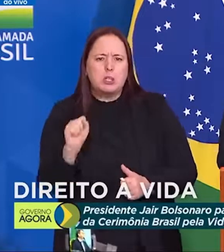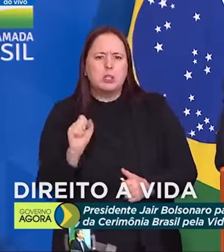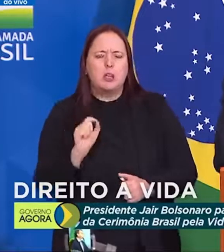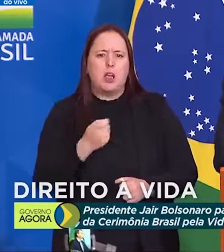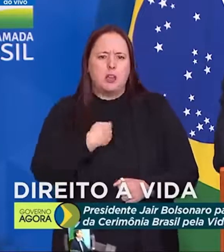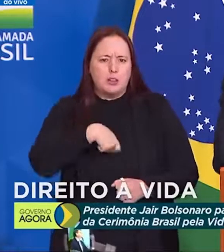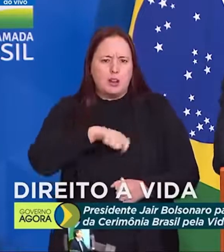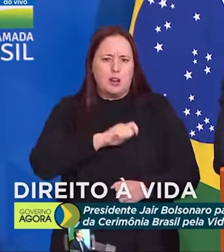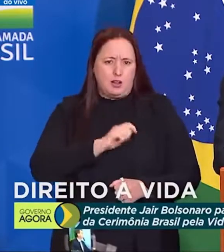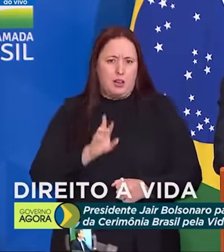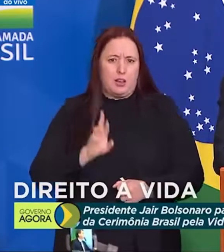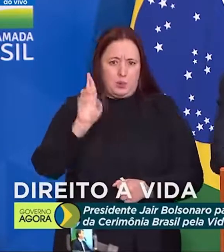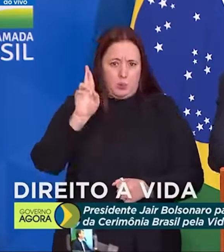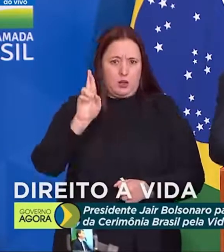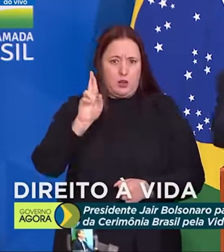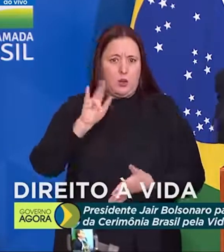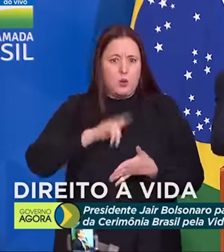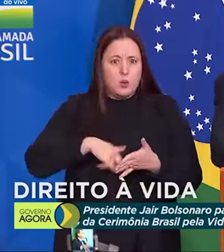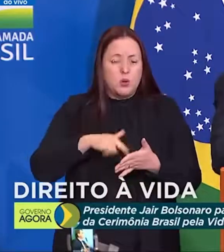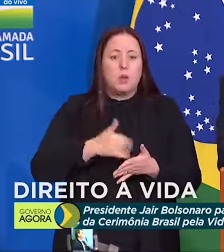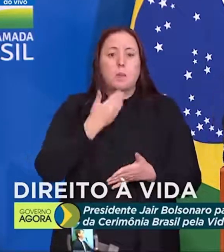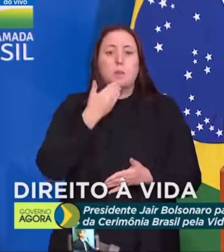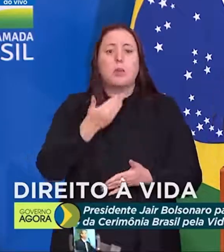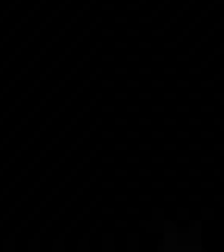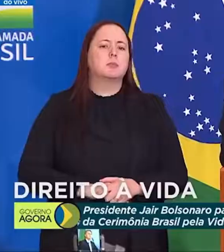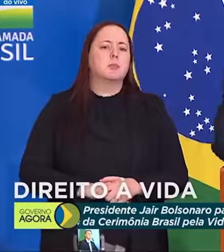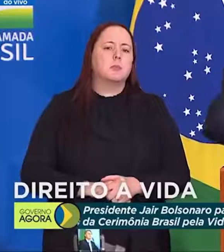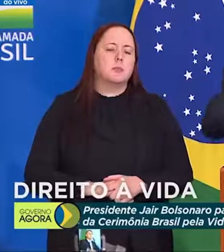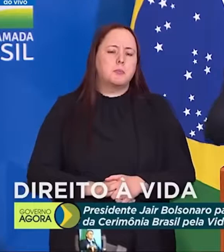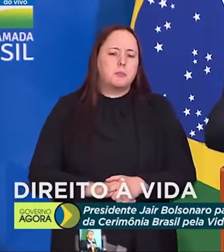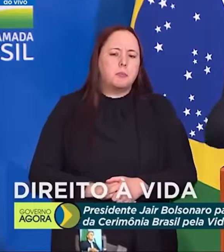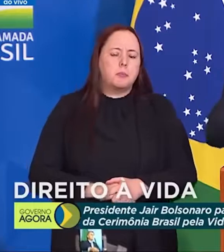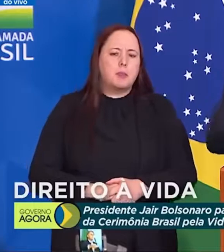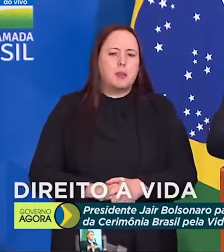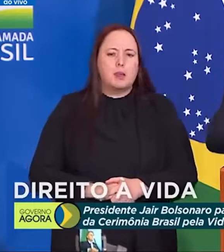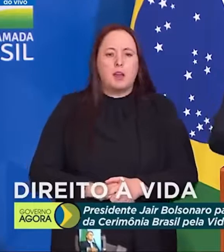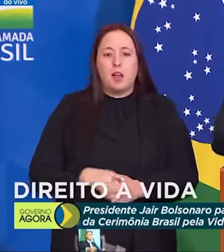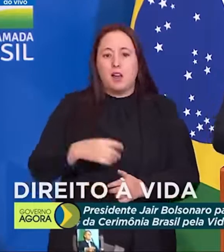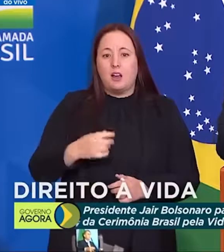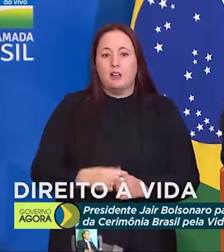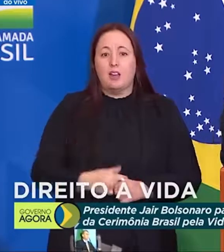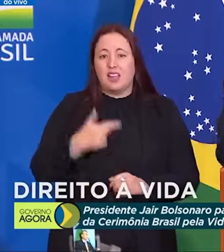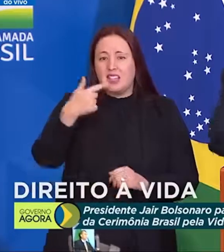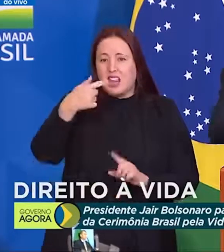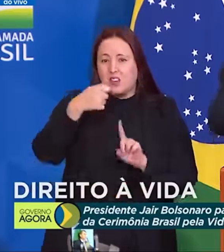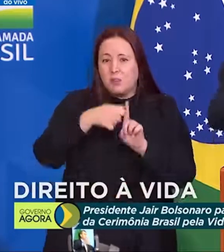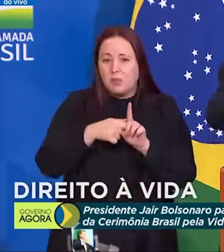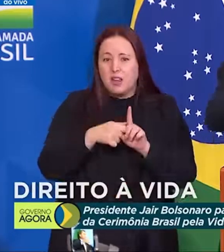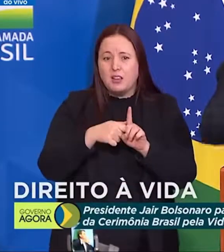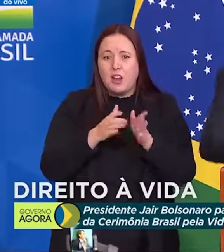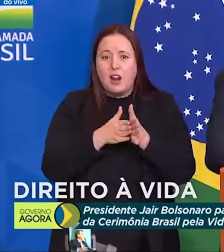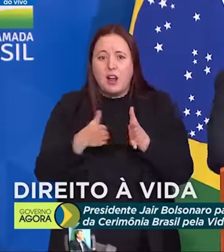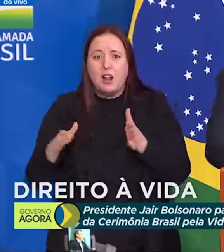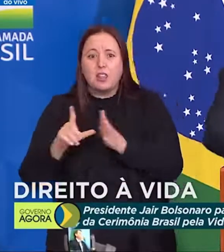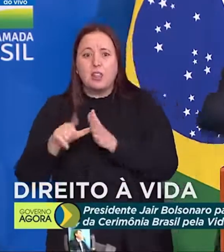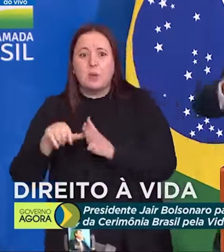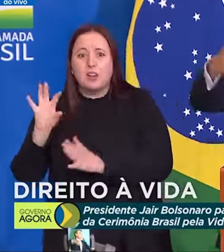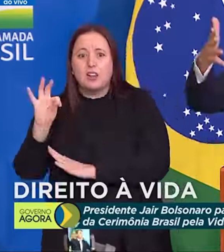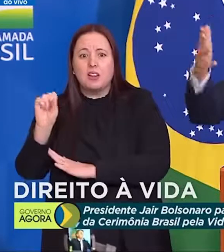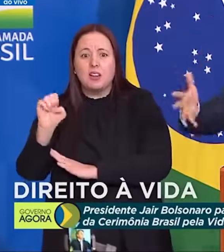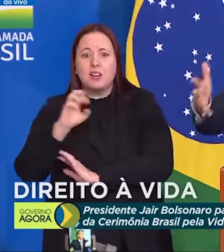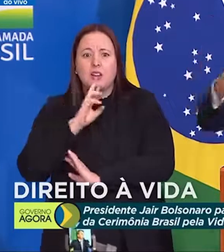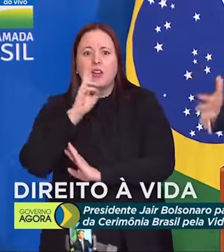delegado encarregado do inquérito pediu os logs. Sete meses depois, o TSE informou,